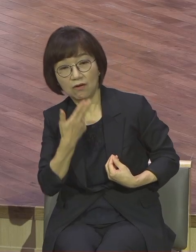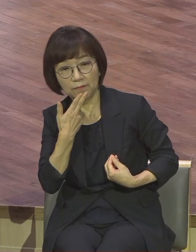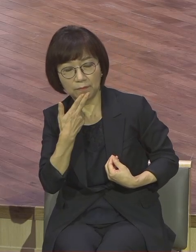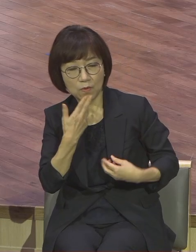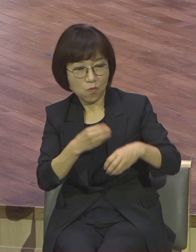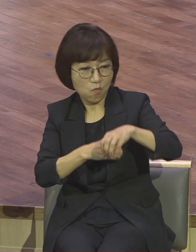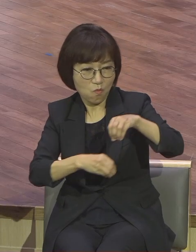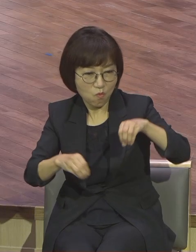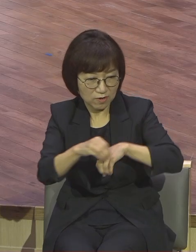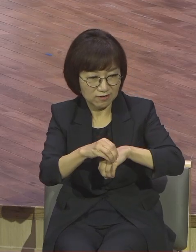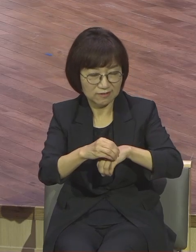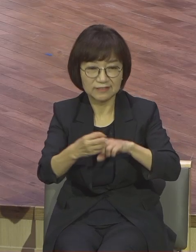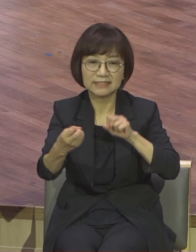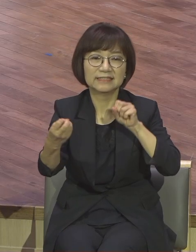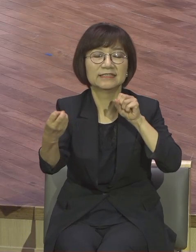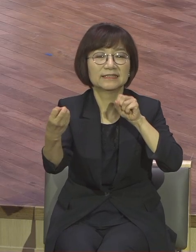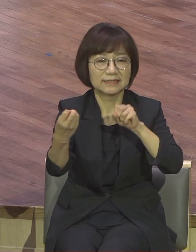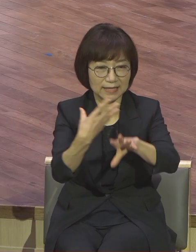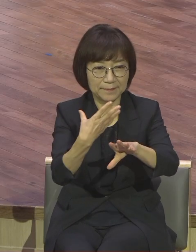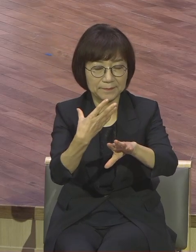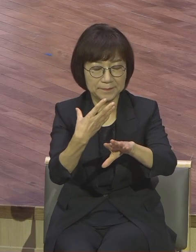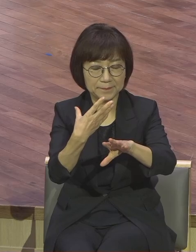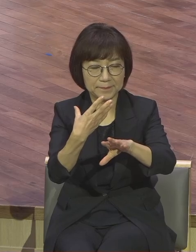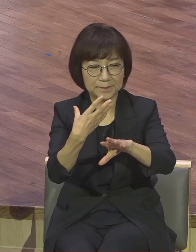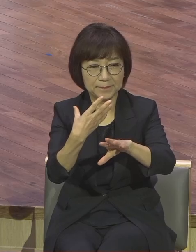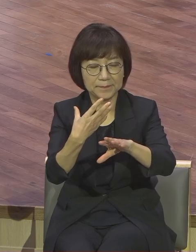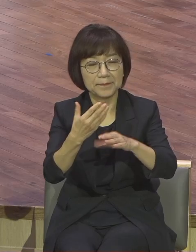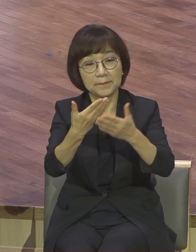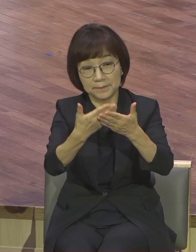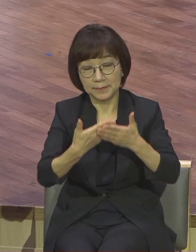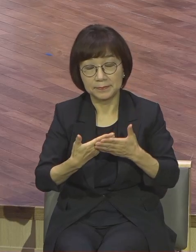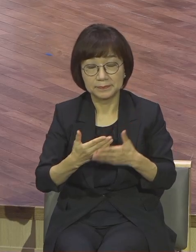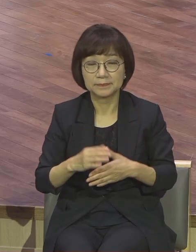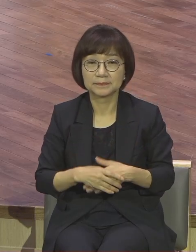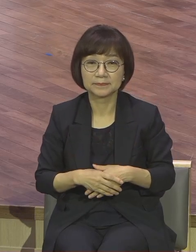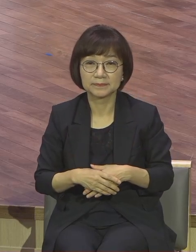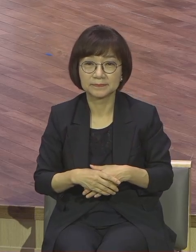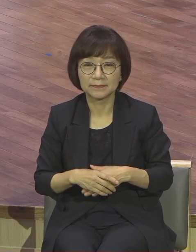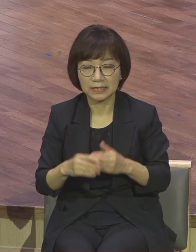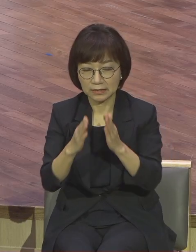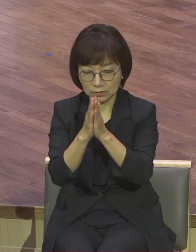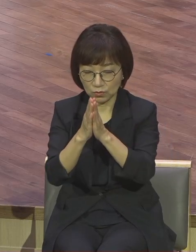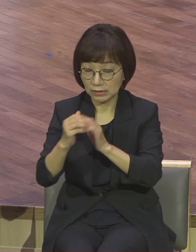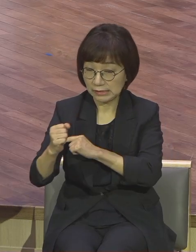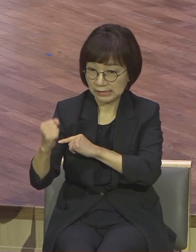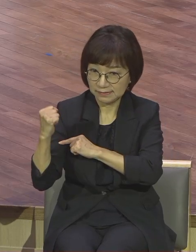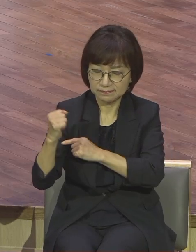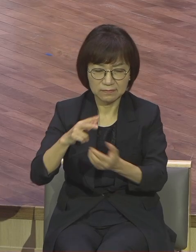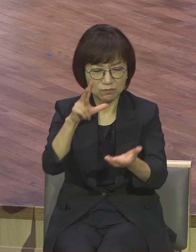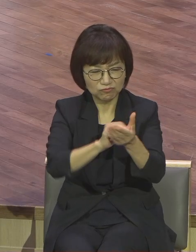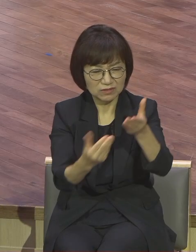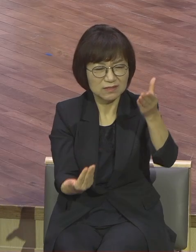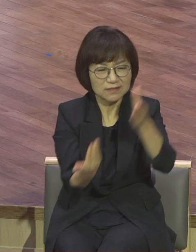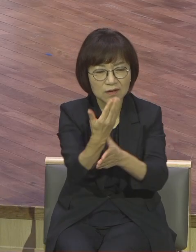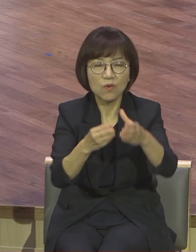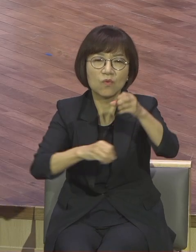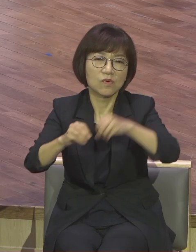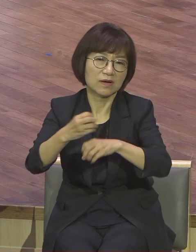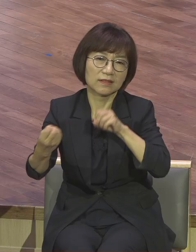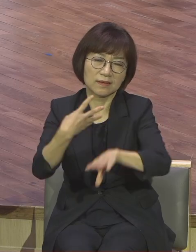바꿔버려요 기도하면 그렇게 됩니다 어마어마 하늘이 무는 땅이 꺼지는 문제가 왔을 때 기도하면